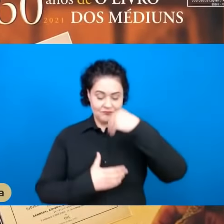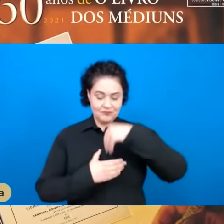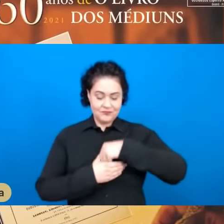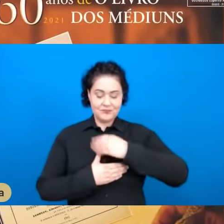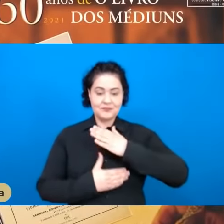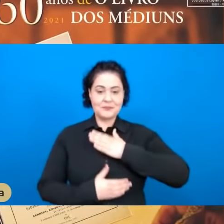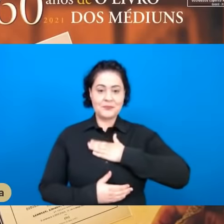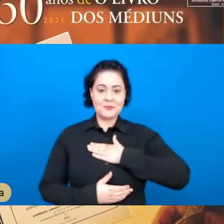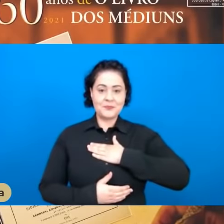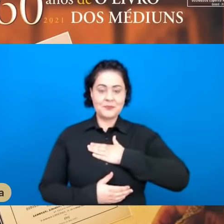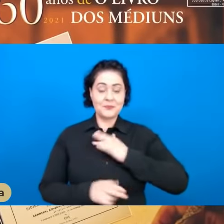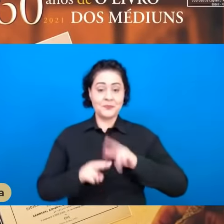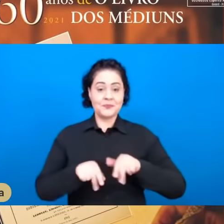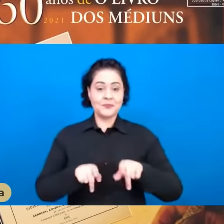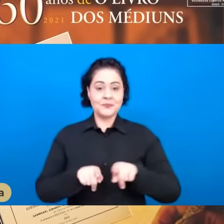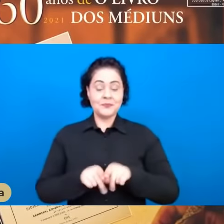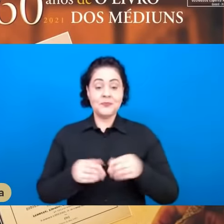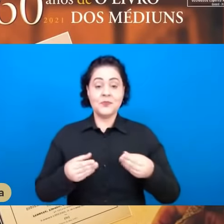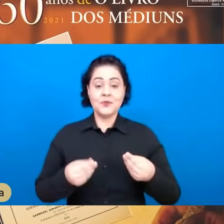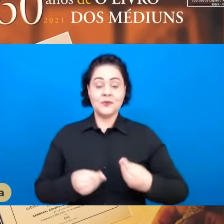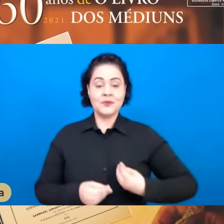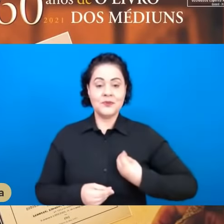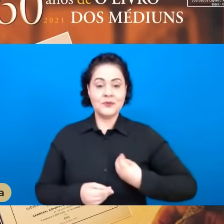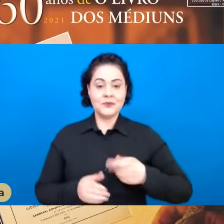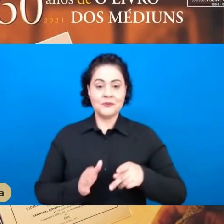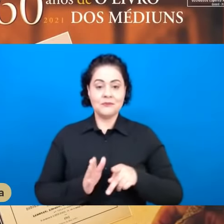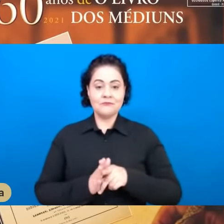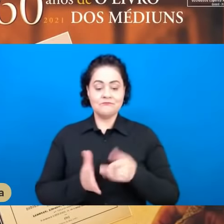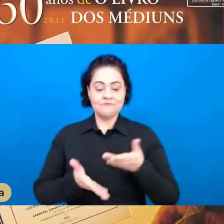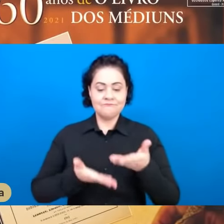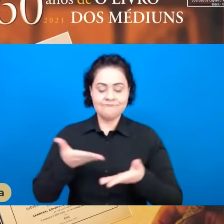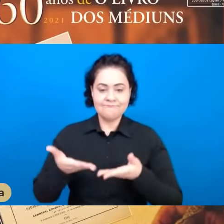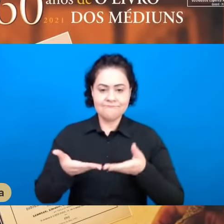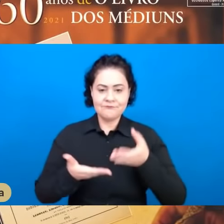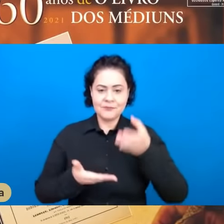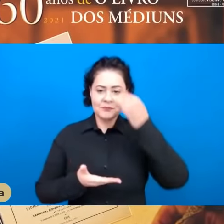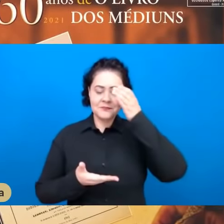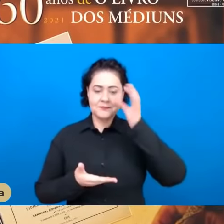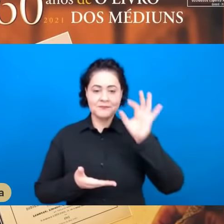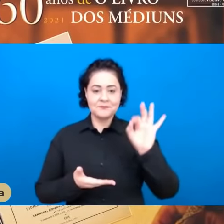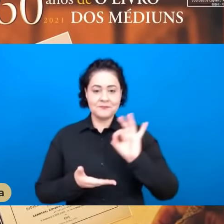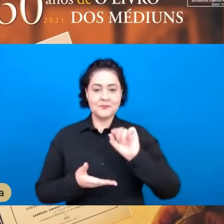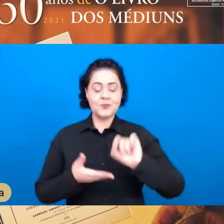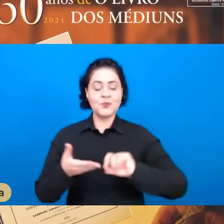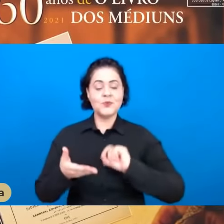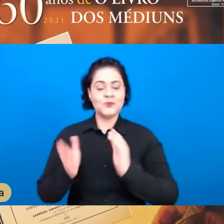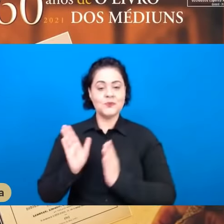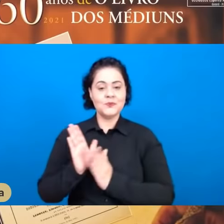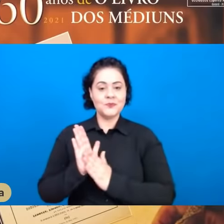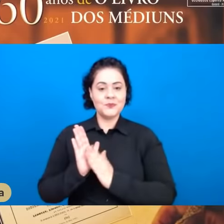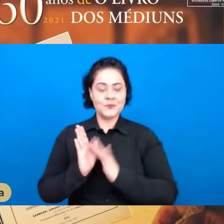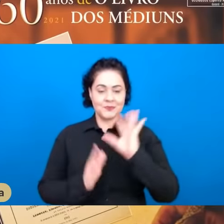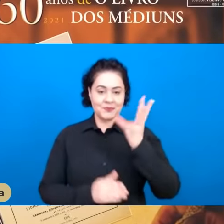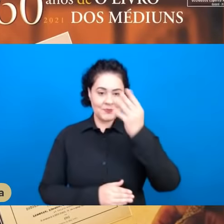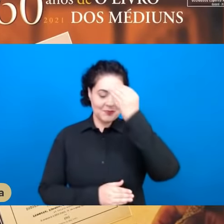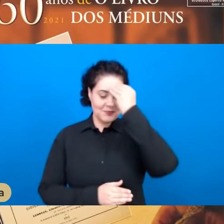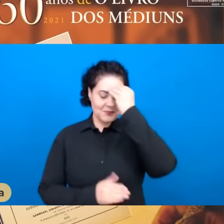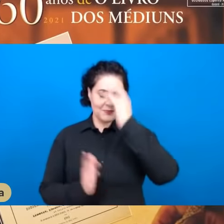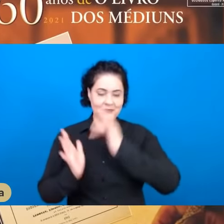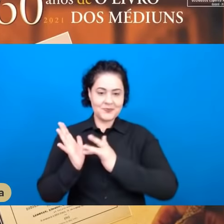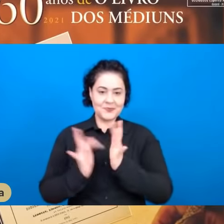então, não estaremos ainda tão conscientes do que é a proposta da mediunidade com o Cristo.